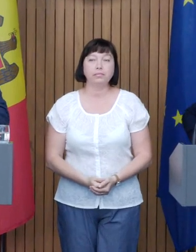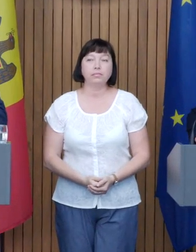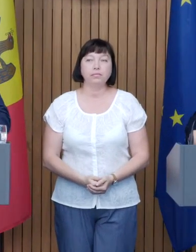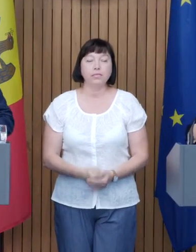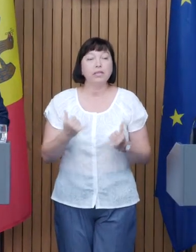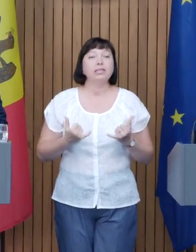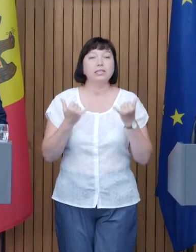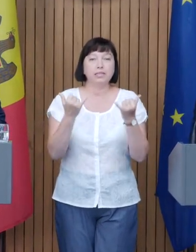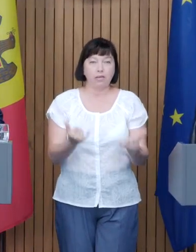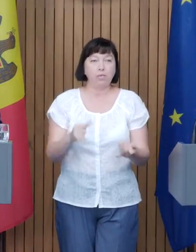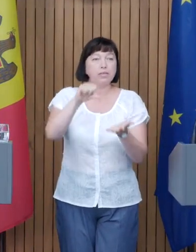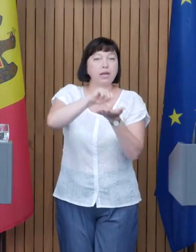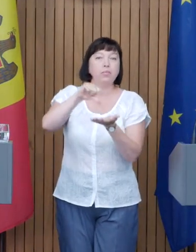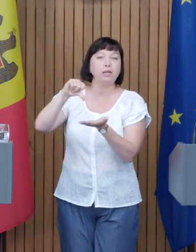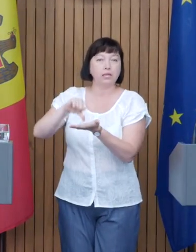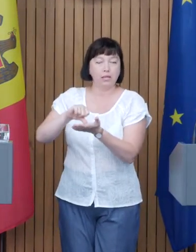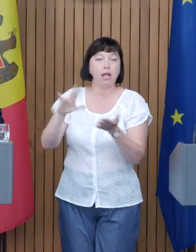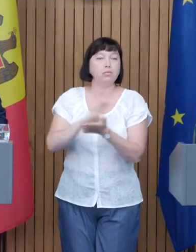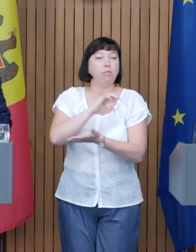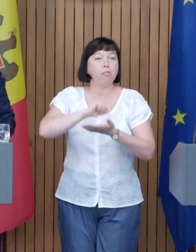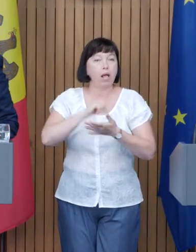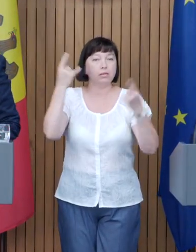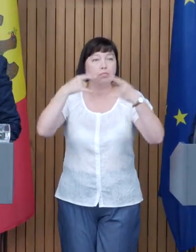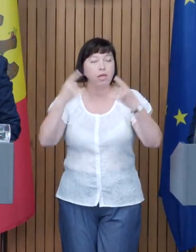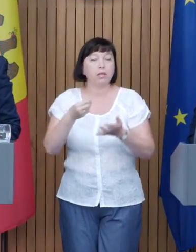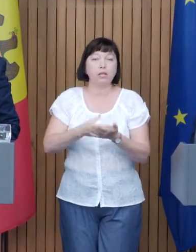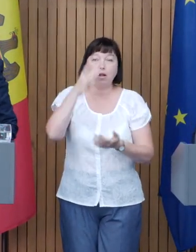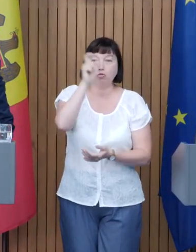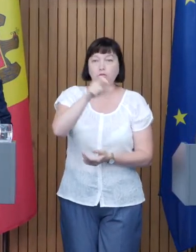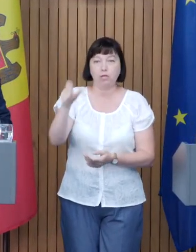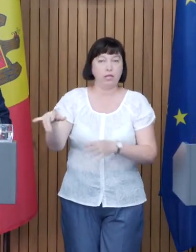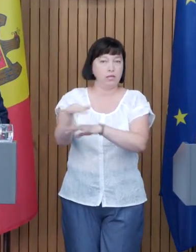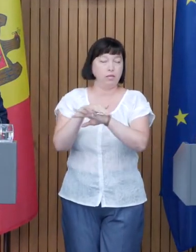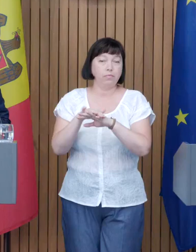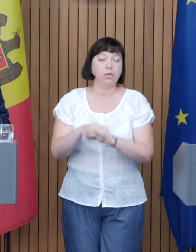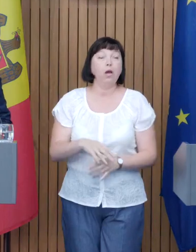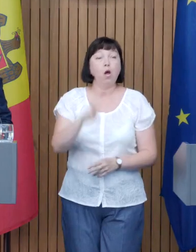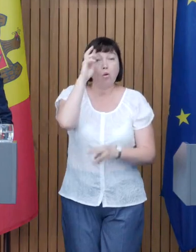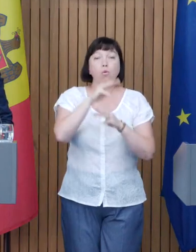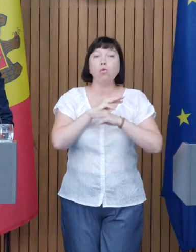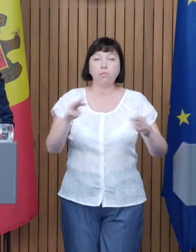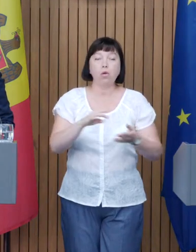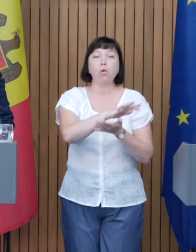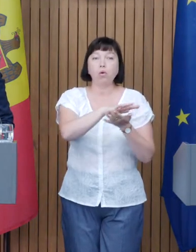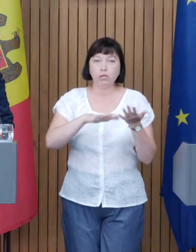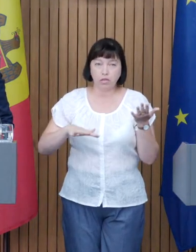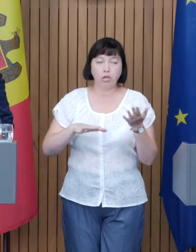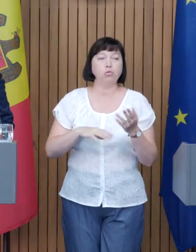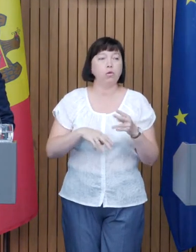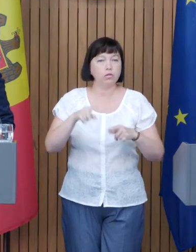Nu uitați să dați like, să lăsați un comentariu să